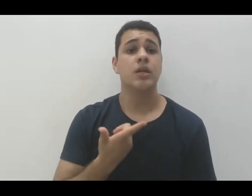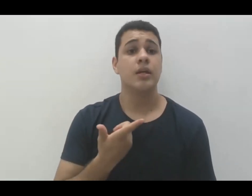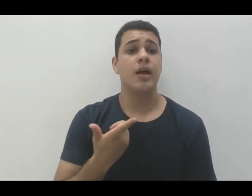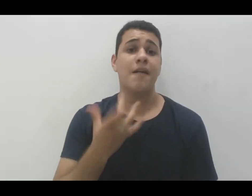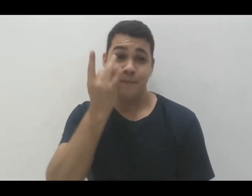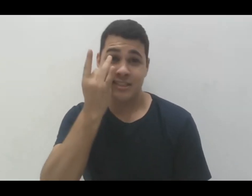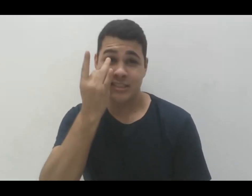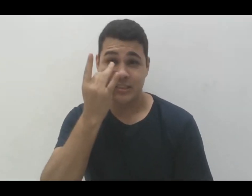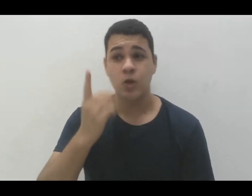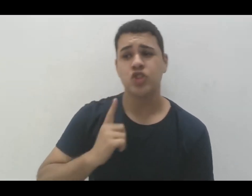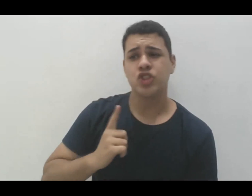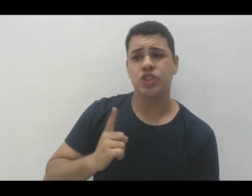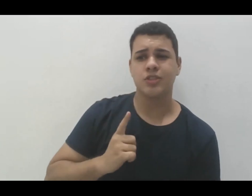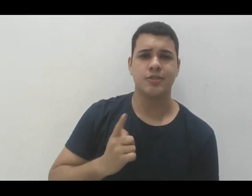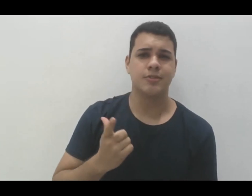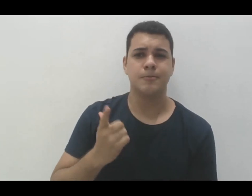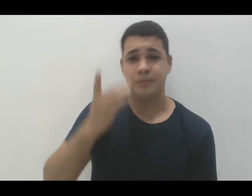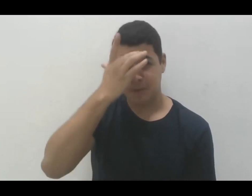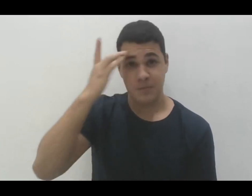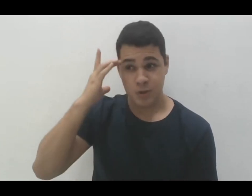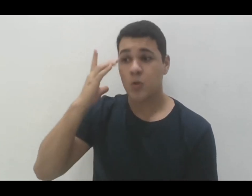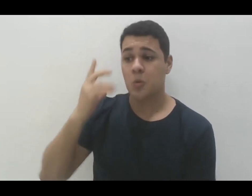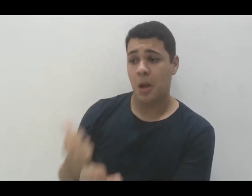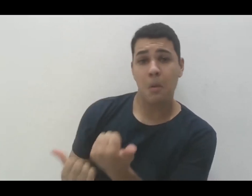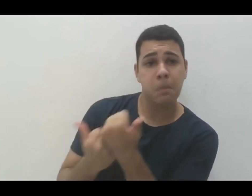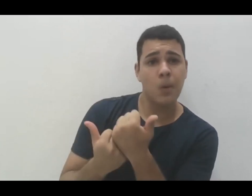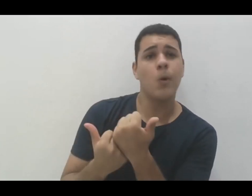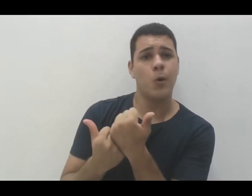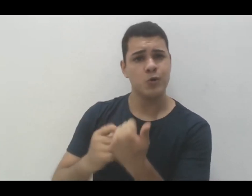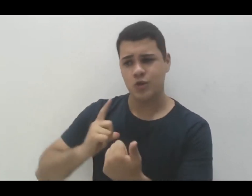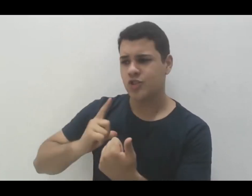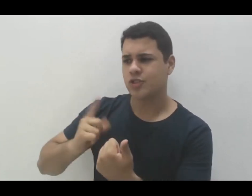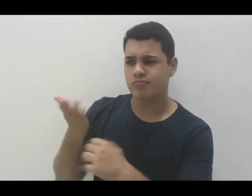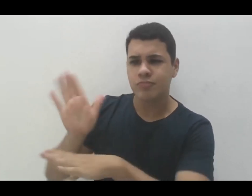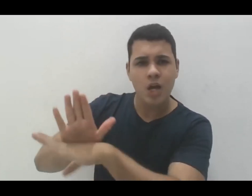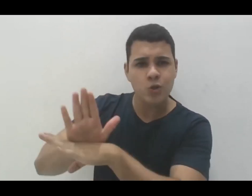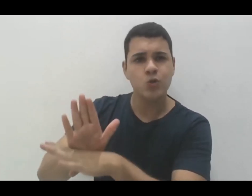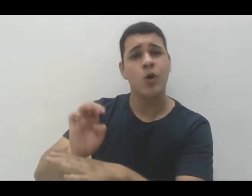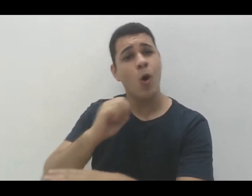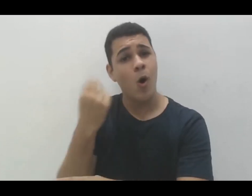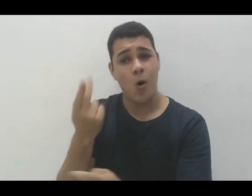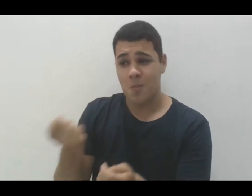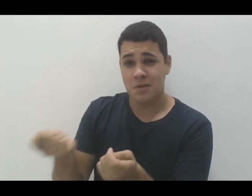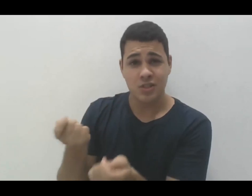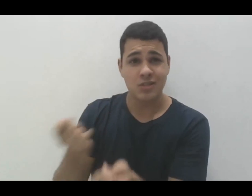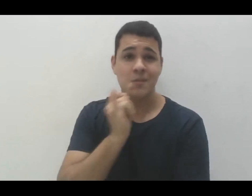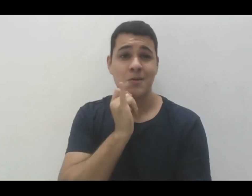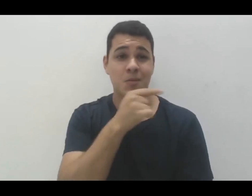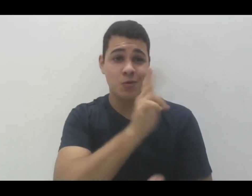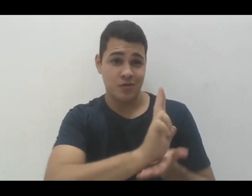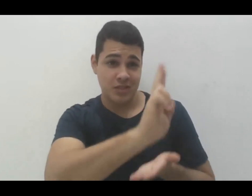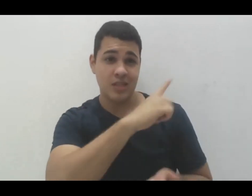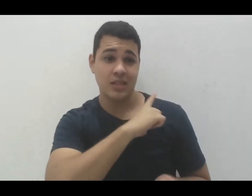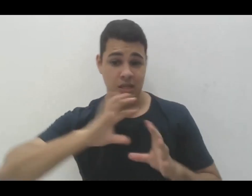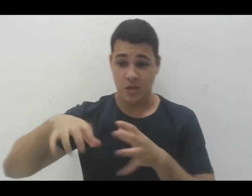tínhamos sempre alguém que dava o apoio, o suporte, fazia mediação, por exemplo, nas universidades, a gente tem